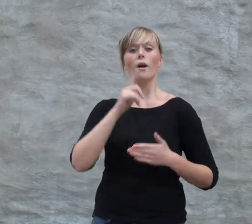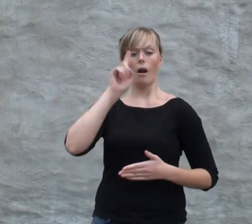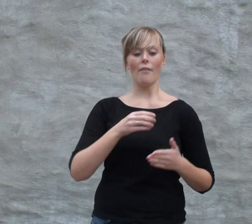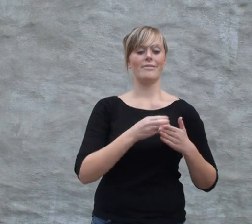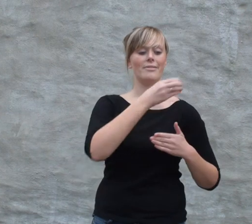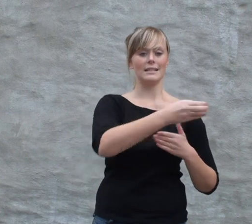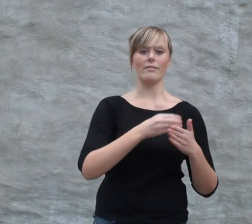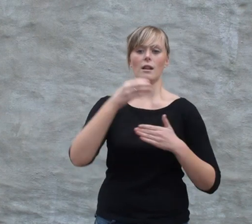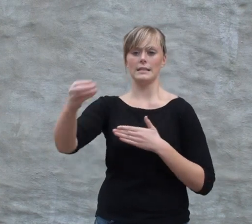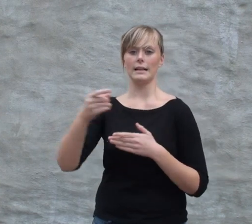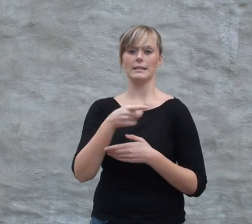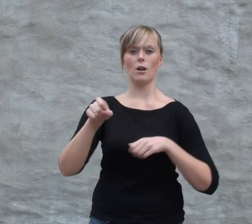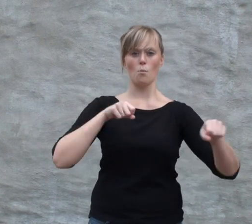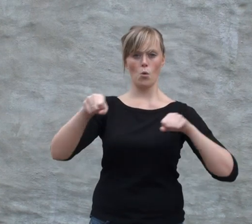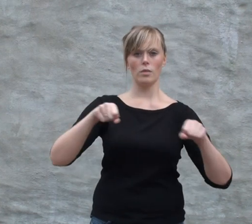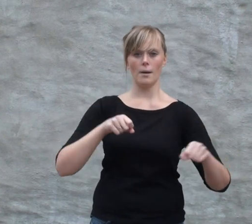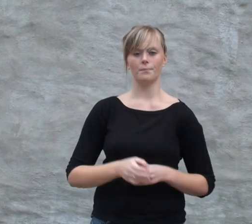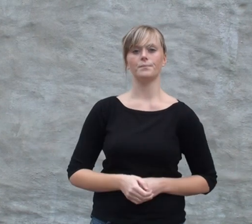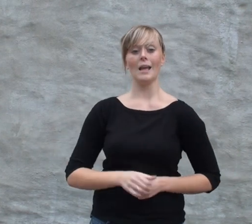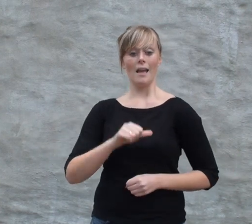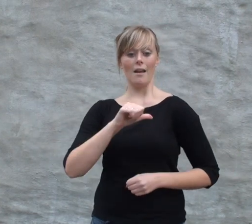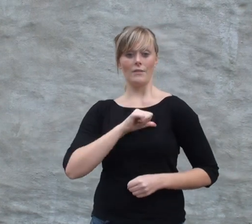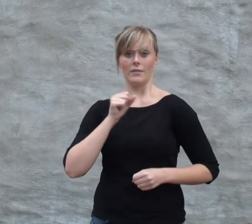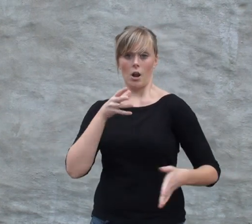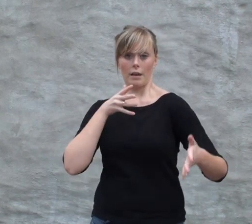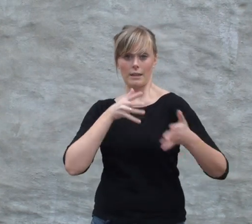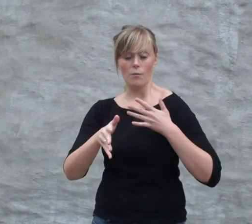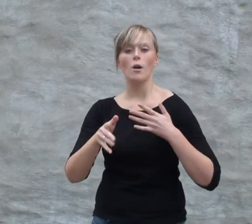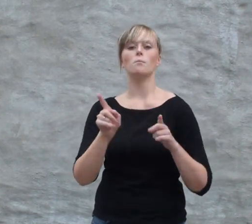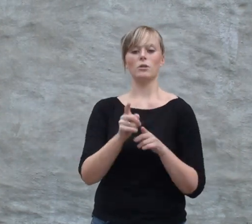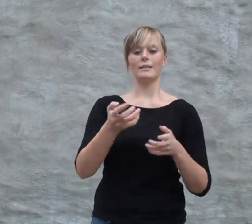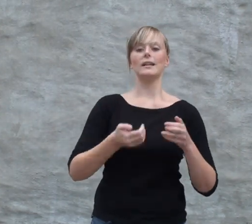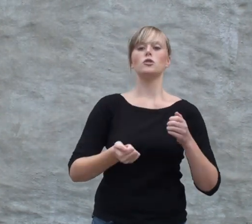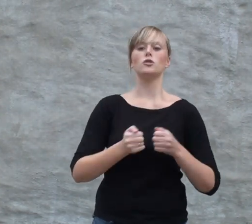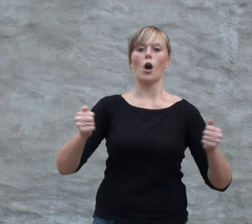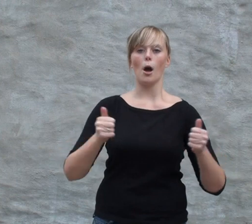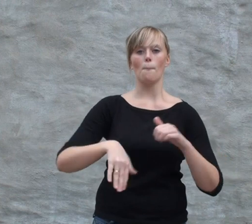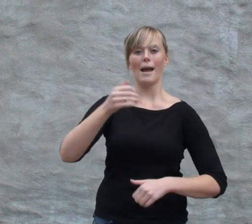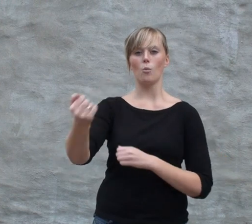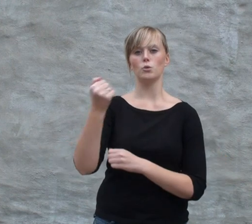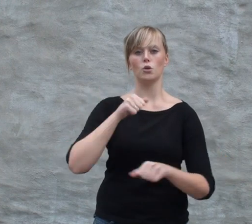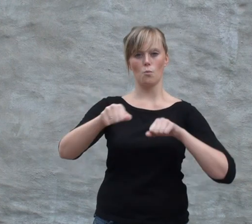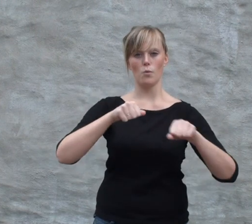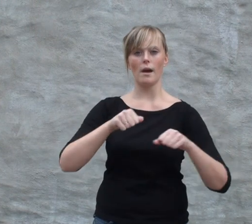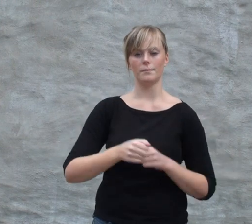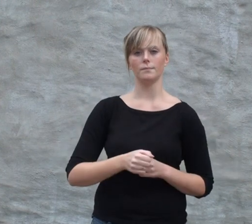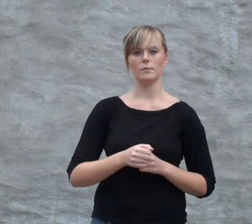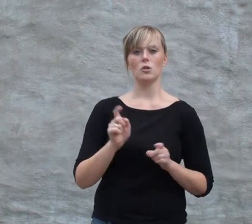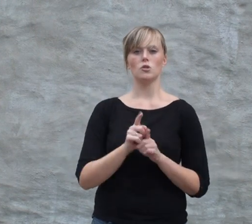oppgaver kan desentraliseres til kommunene. For å få til det trenger vi større og mer robuste kommuner som